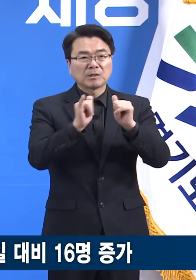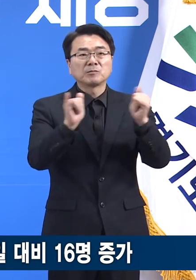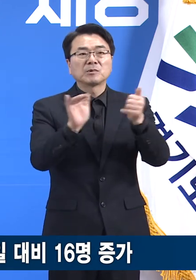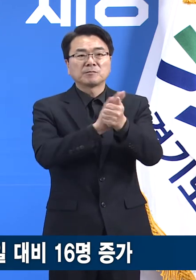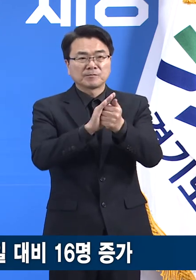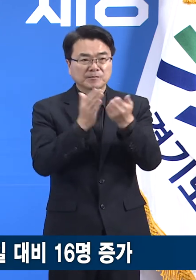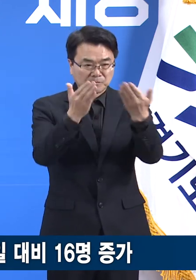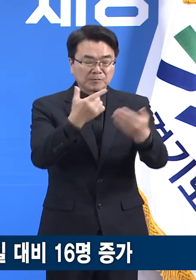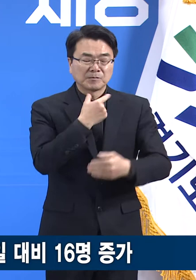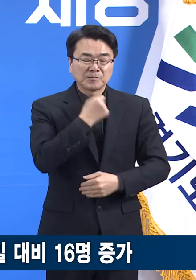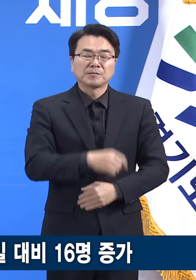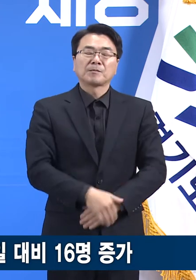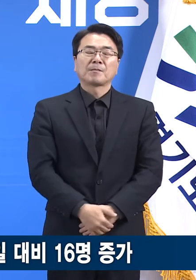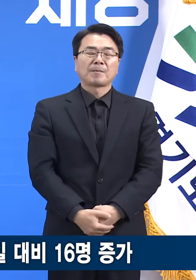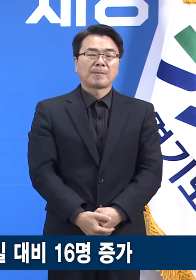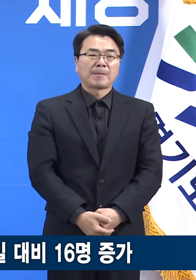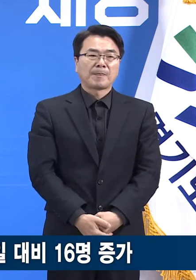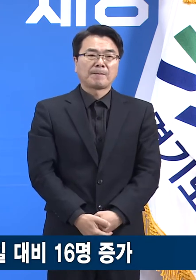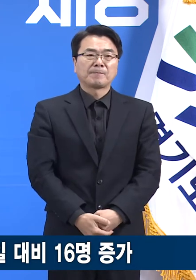말씀을 드립니다.